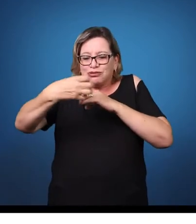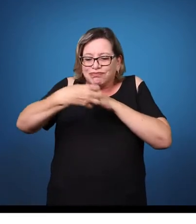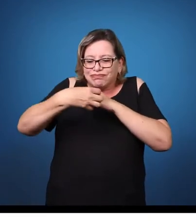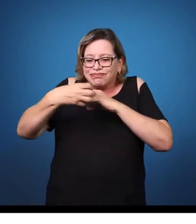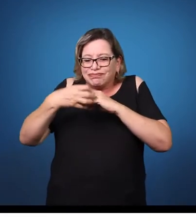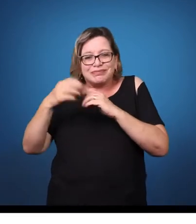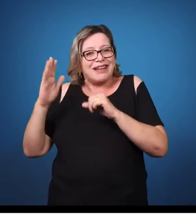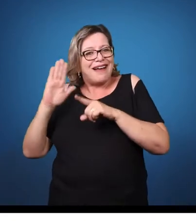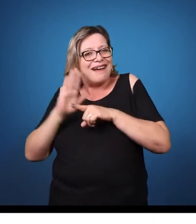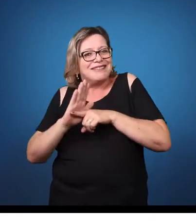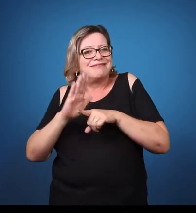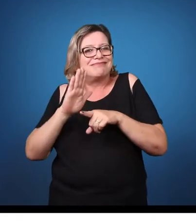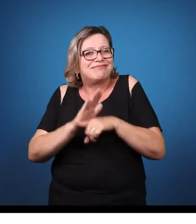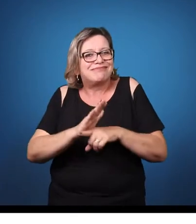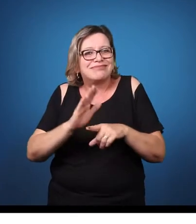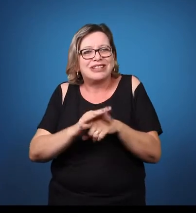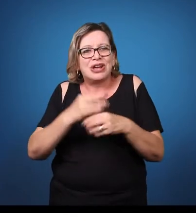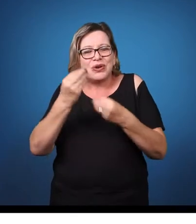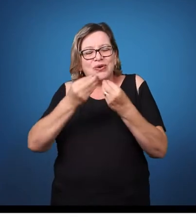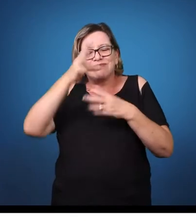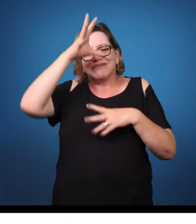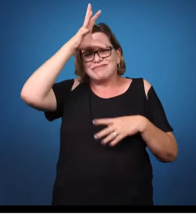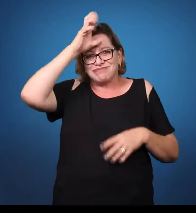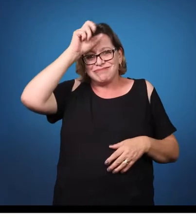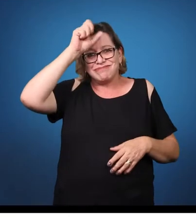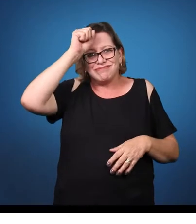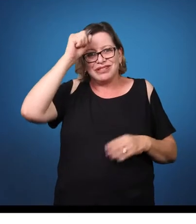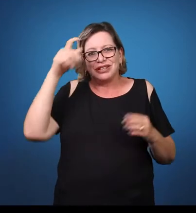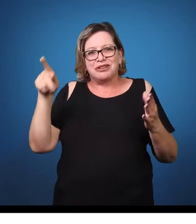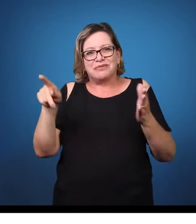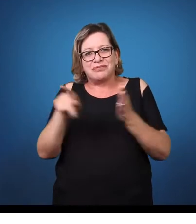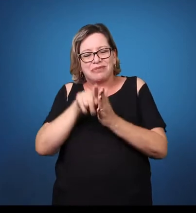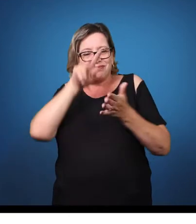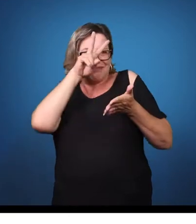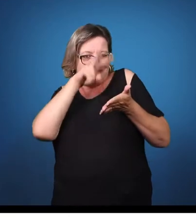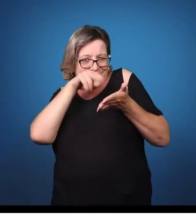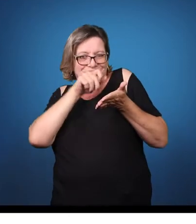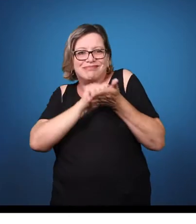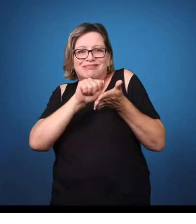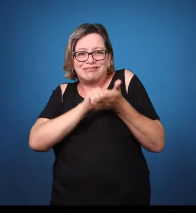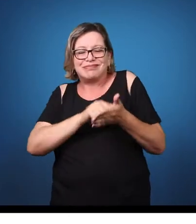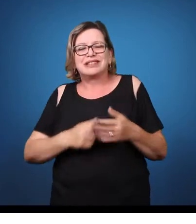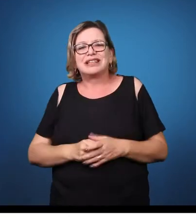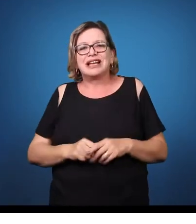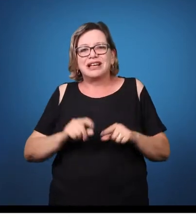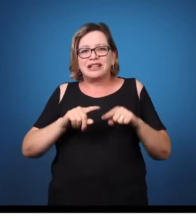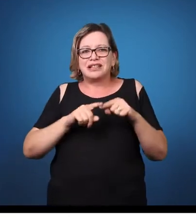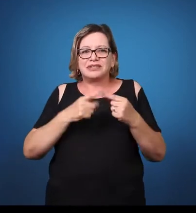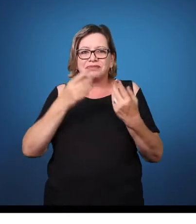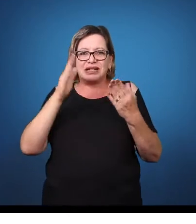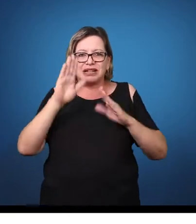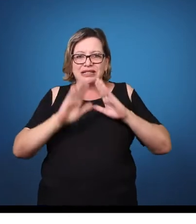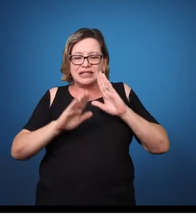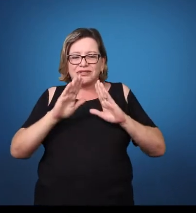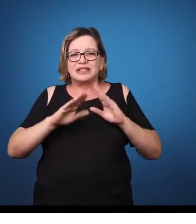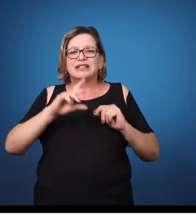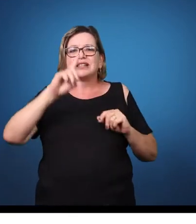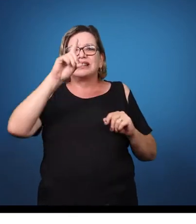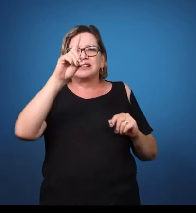distúrbio mesmo, então nós temos o distúrbio de leitura e escrita, o distúrbio de aritmética. Então, temos